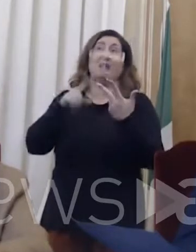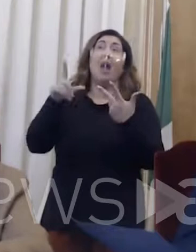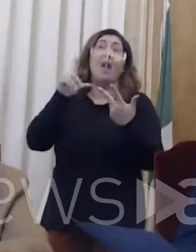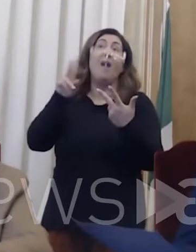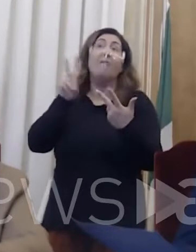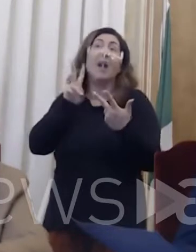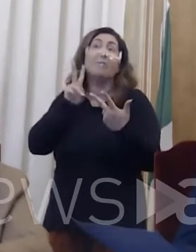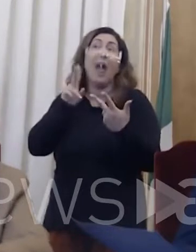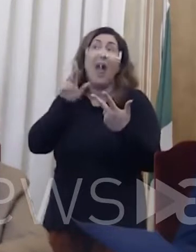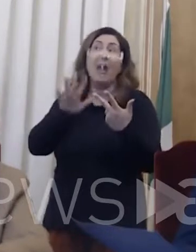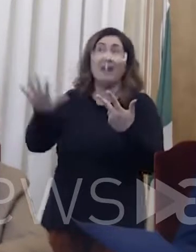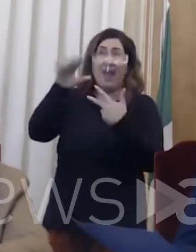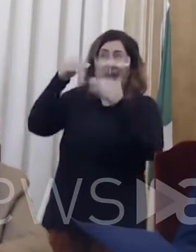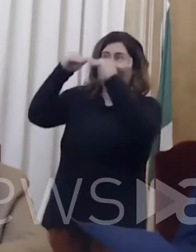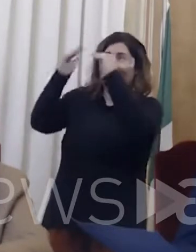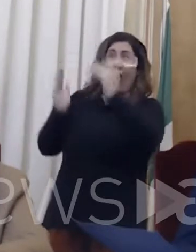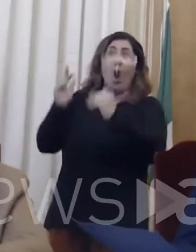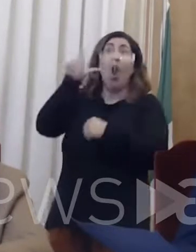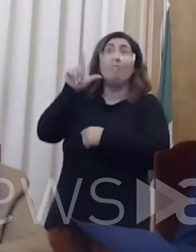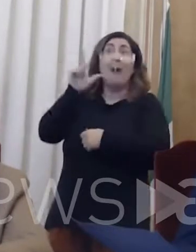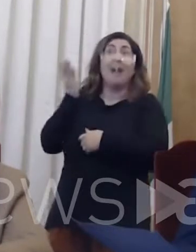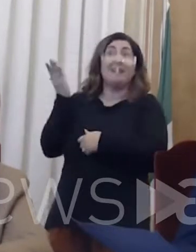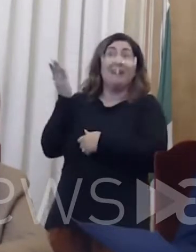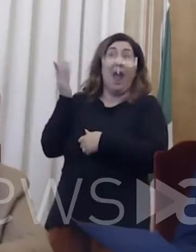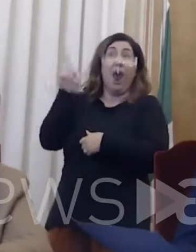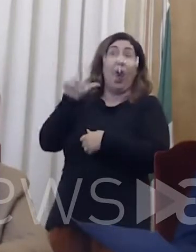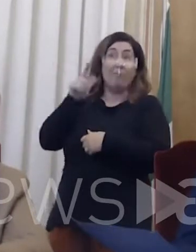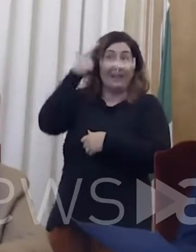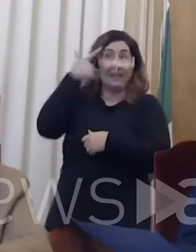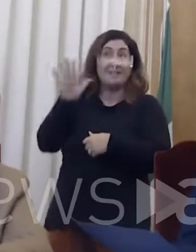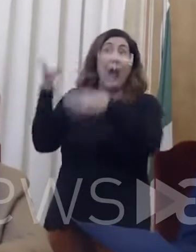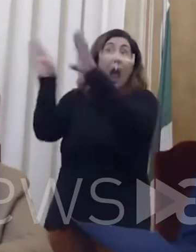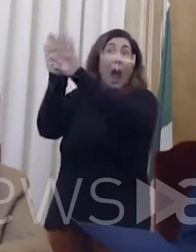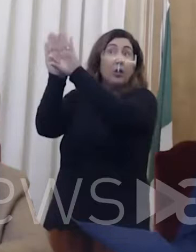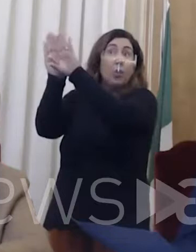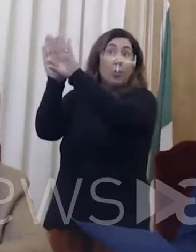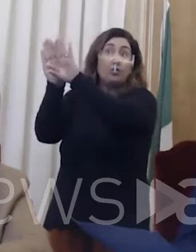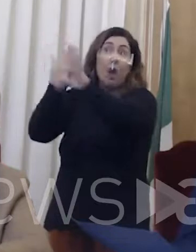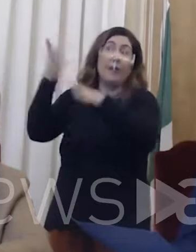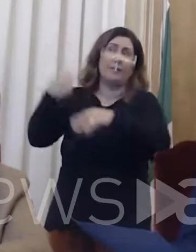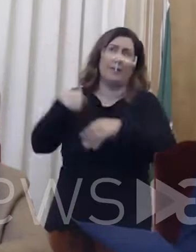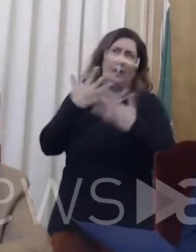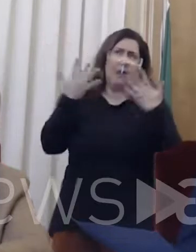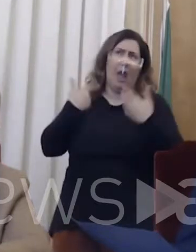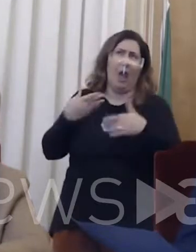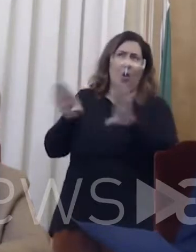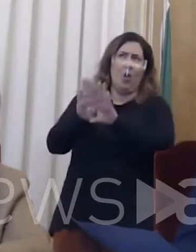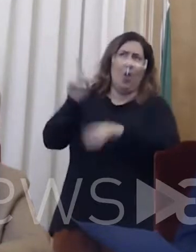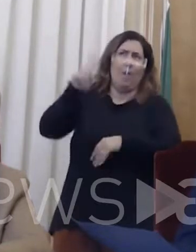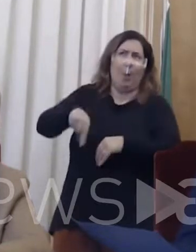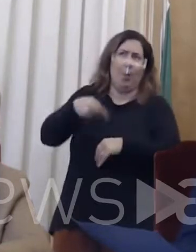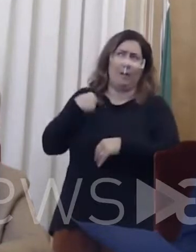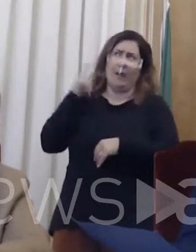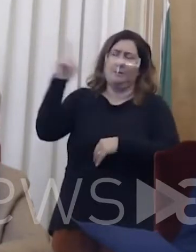che sono a ridosso della Lombardia. La Lombardia come ben sapete li ha chiusi e quindi è evidente che in maniera